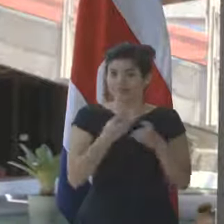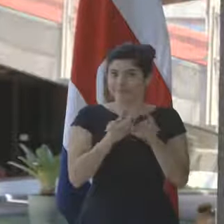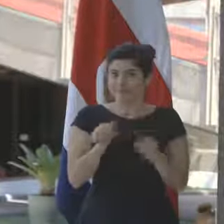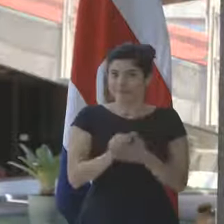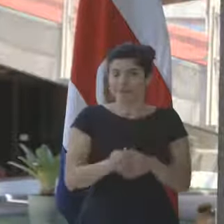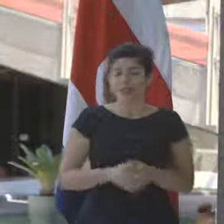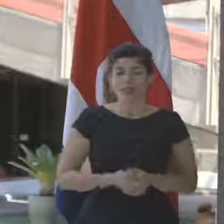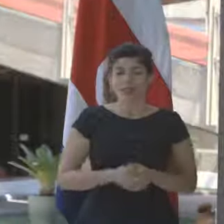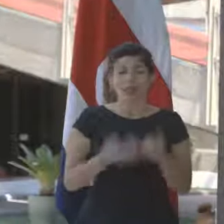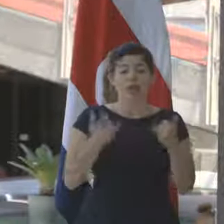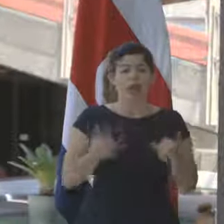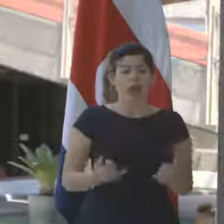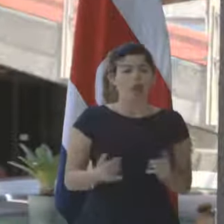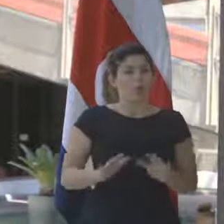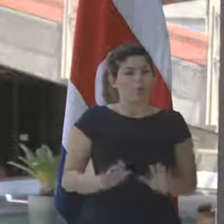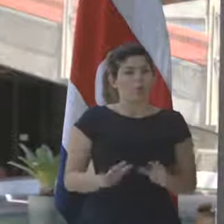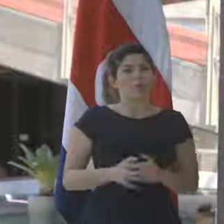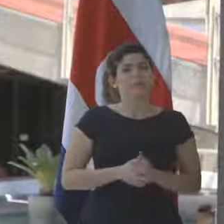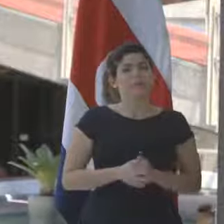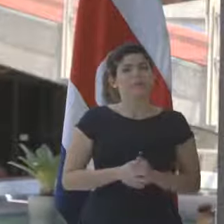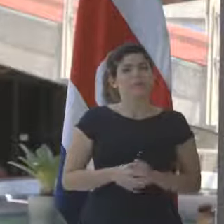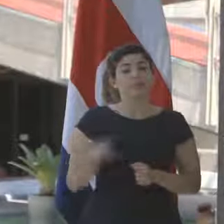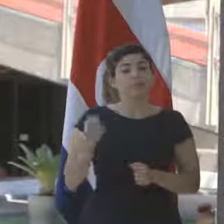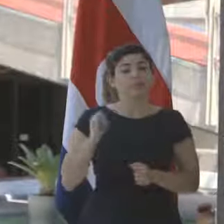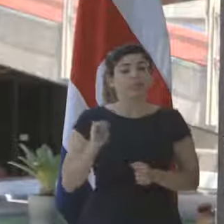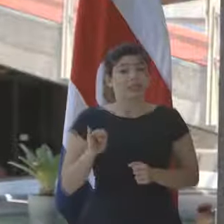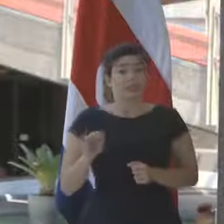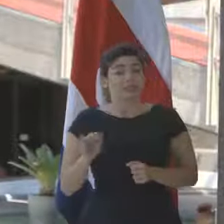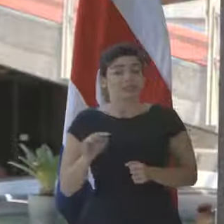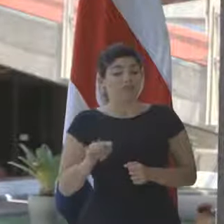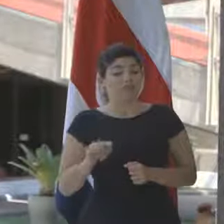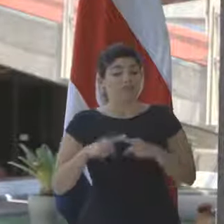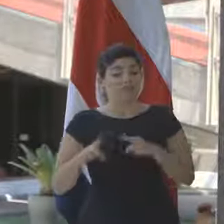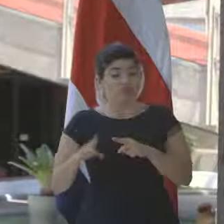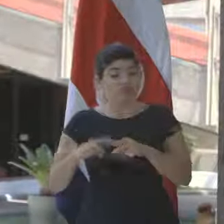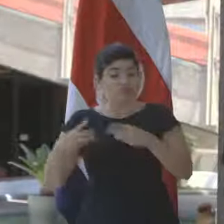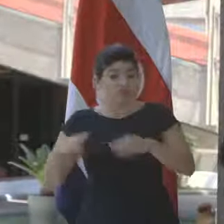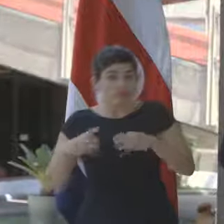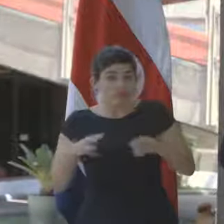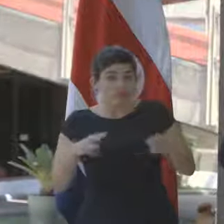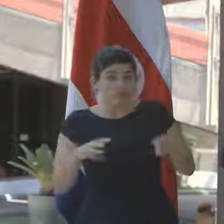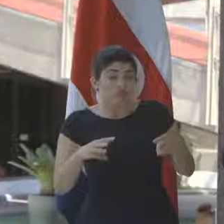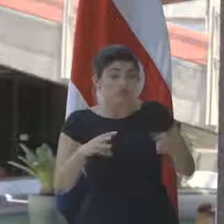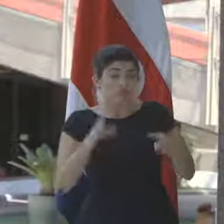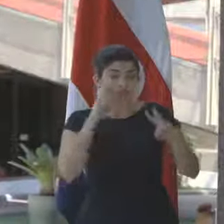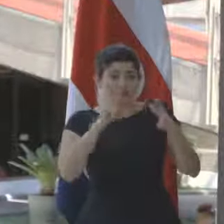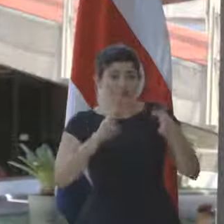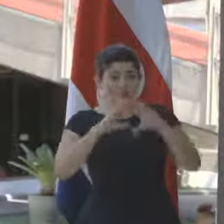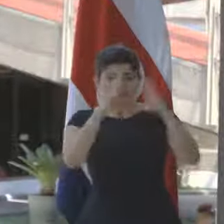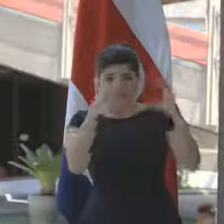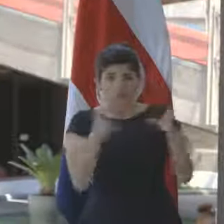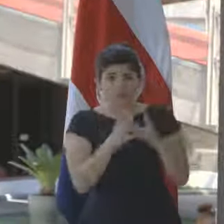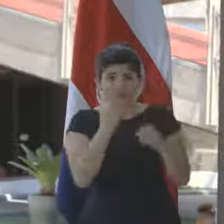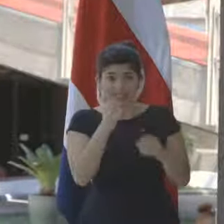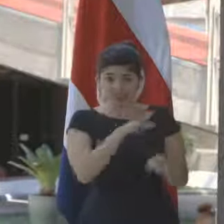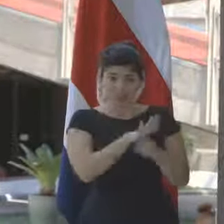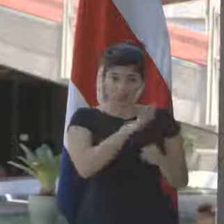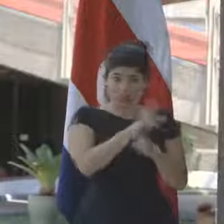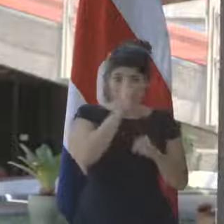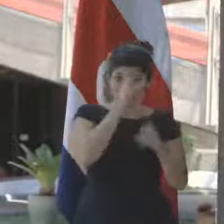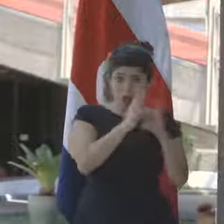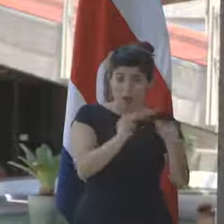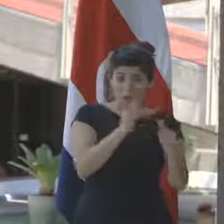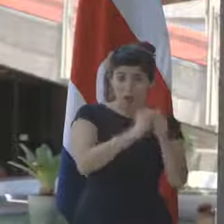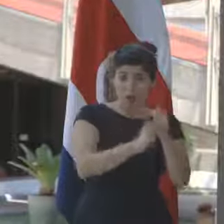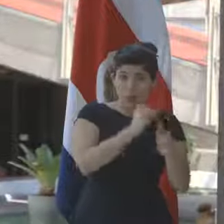esto. Ahora, si estas medidas en la globalidad son suficientes para resolver